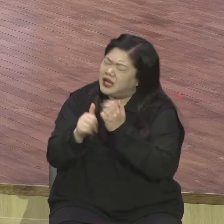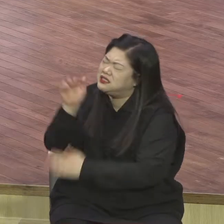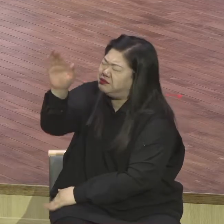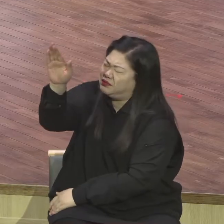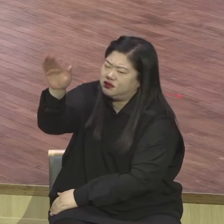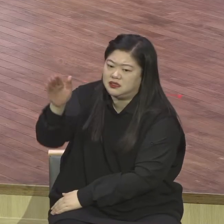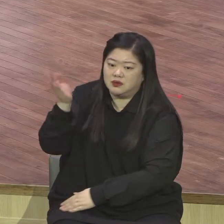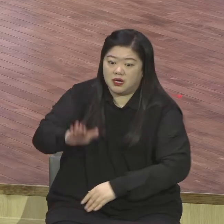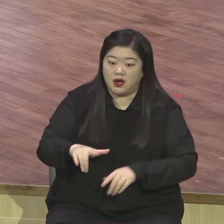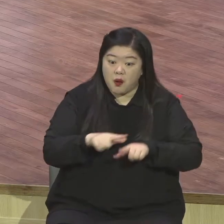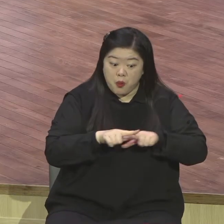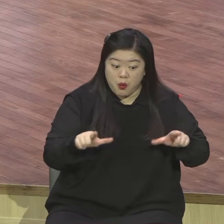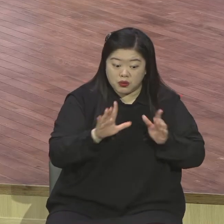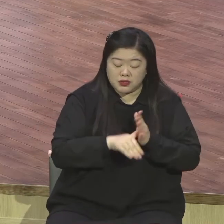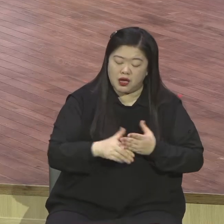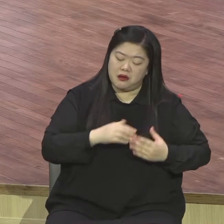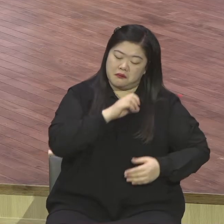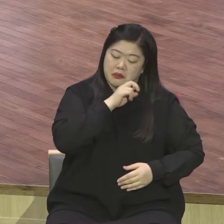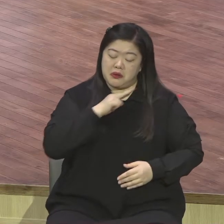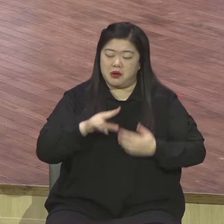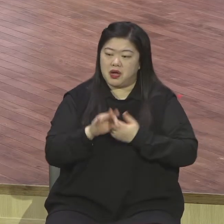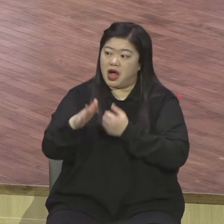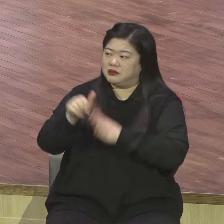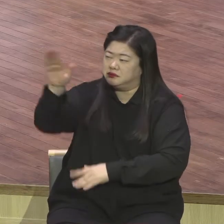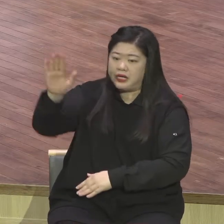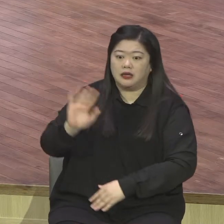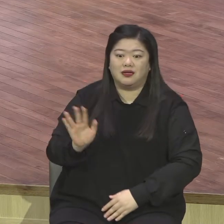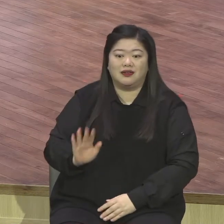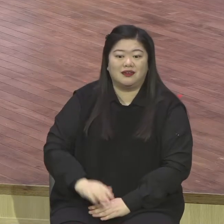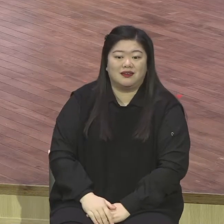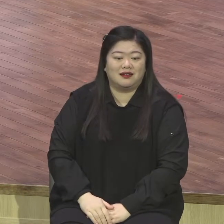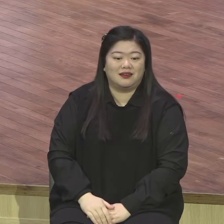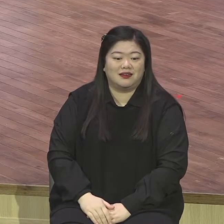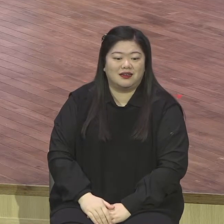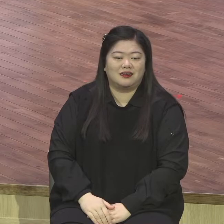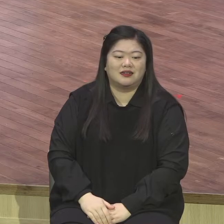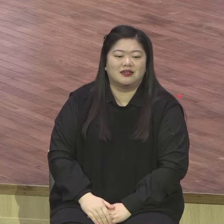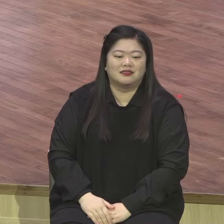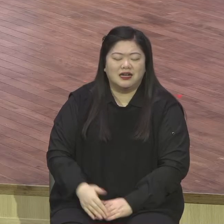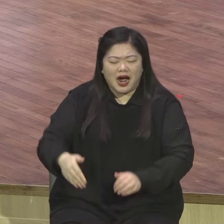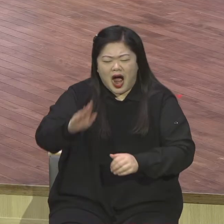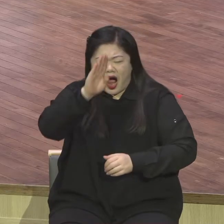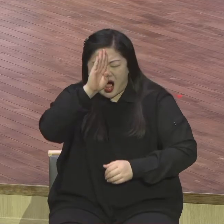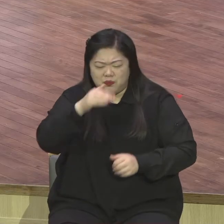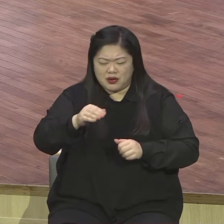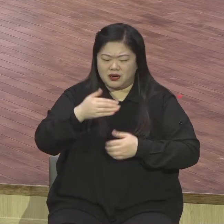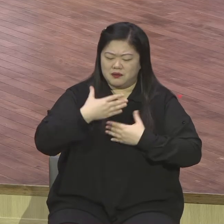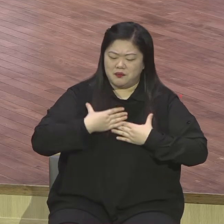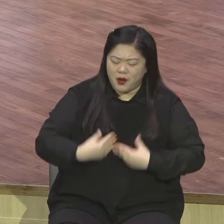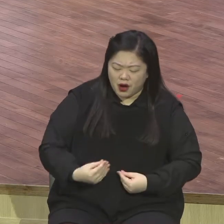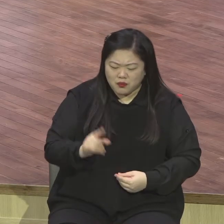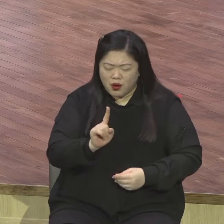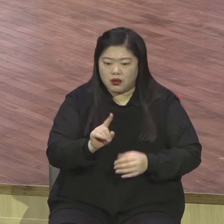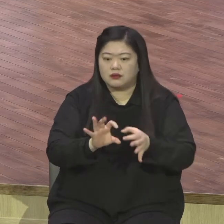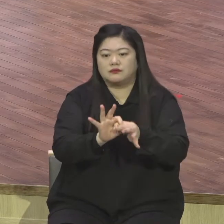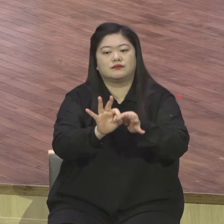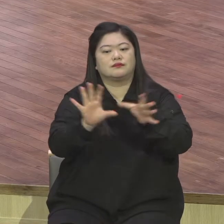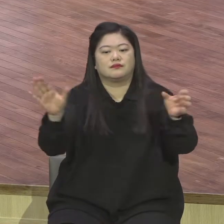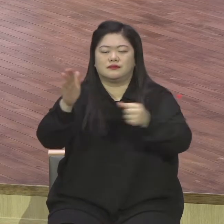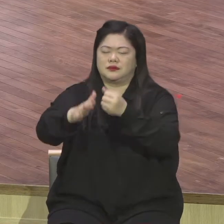주님이 나와 함께하신다 주의 팔에 나와 함께하신다 그럼 어떻게